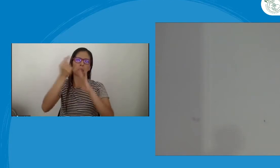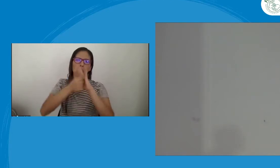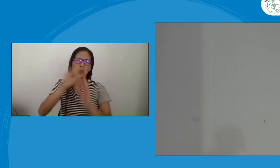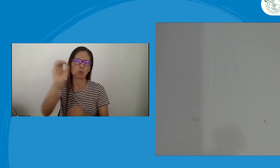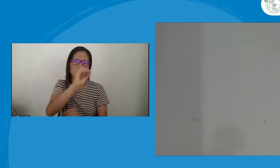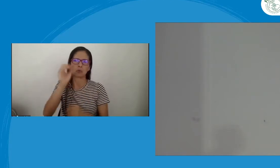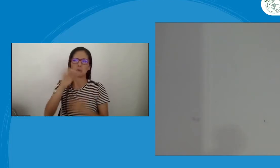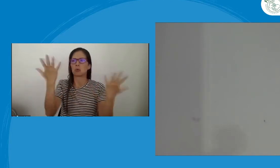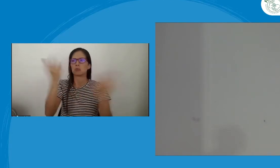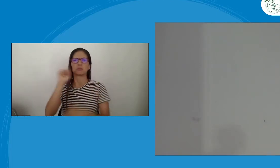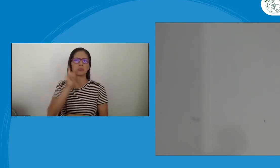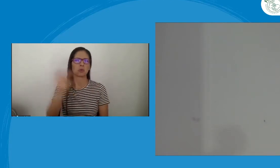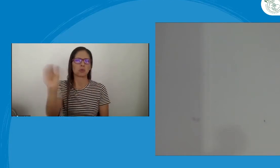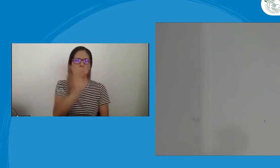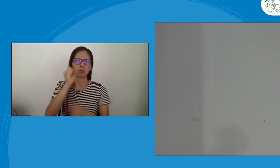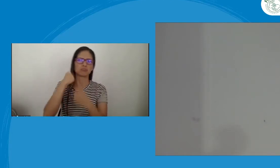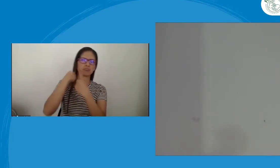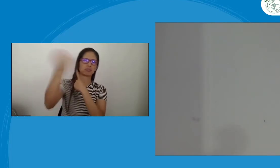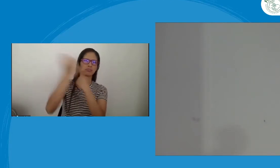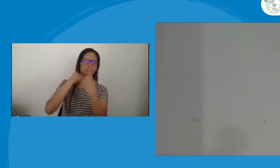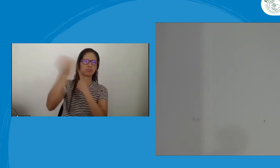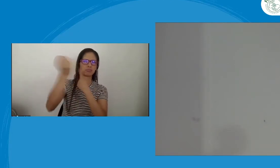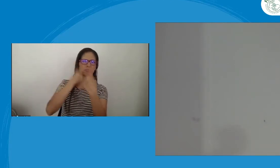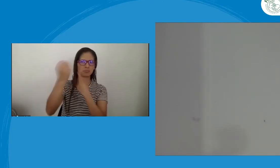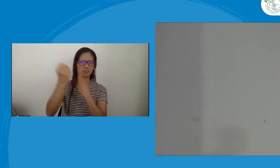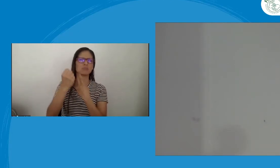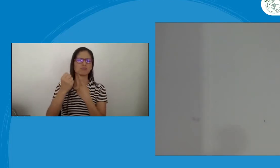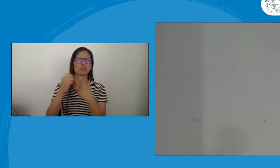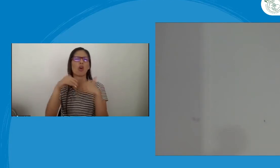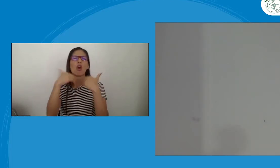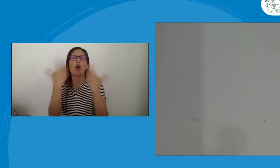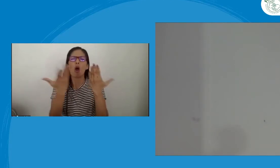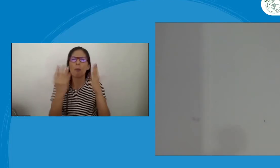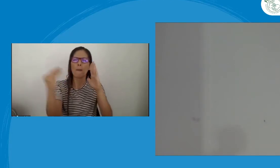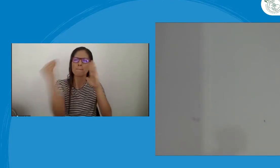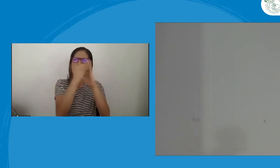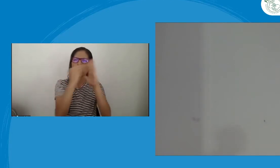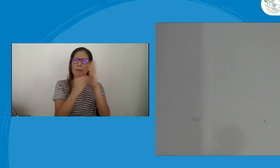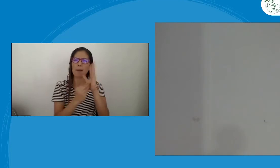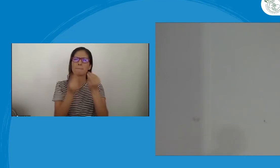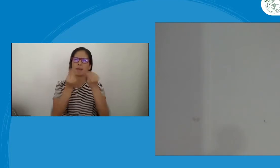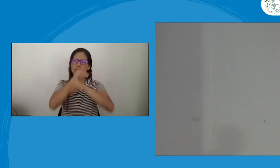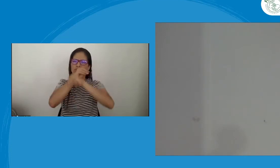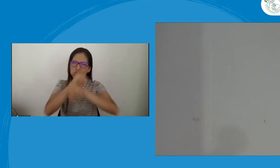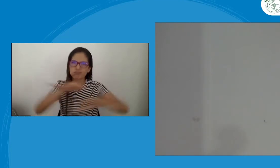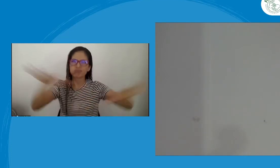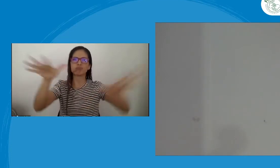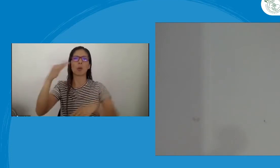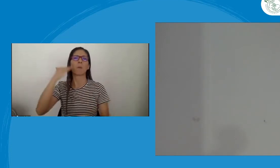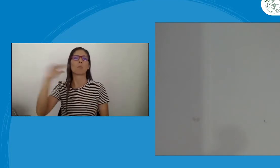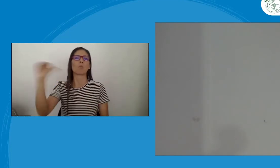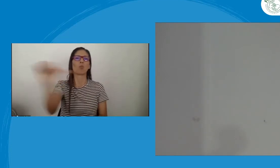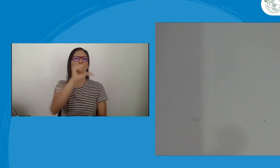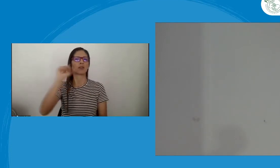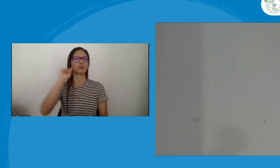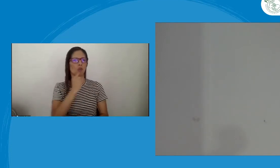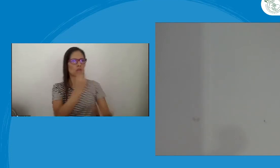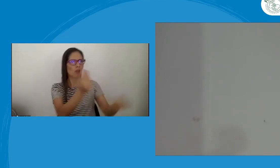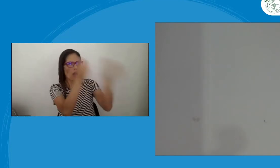maltrato, también por ejemplo desde sus hogares, que sus esposos son maltratadores, cómo se